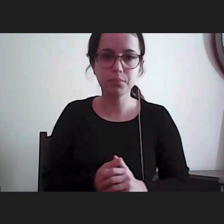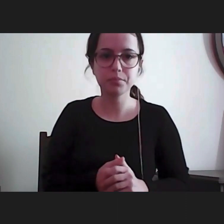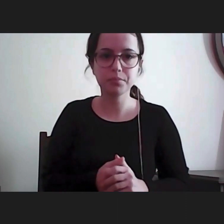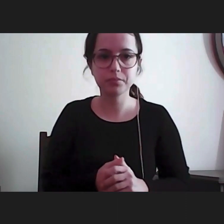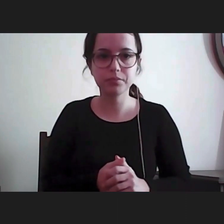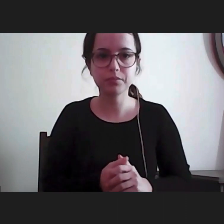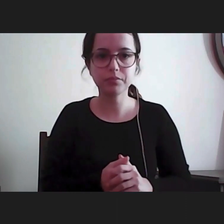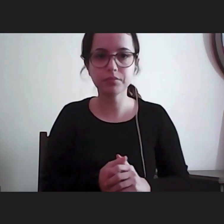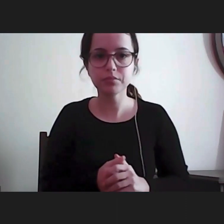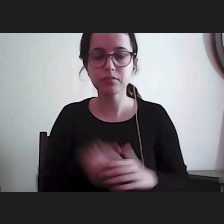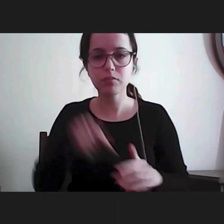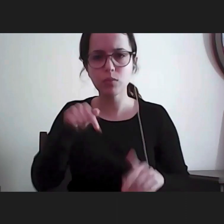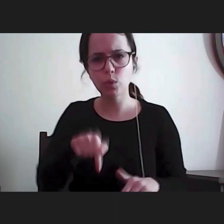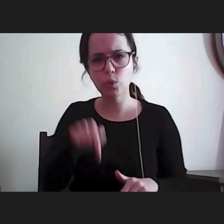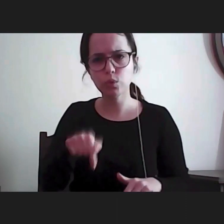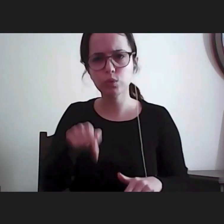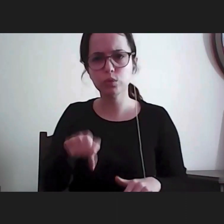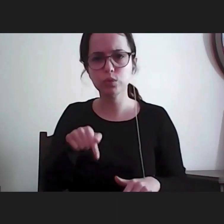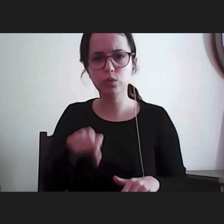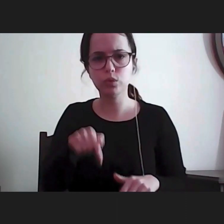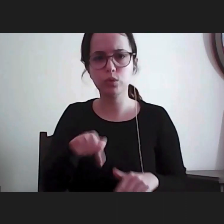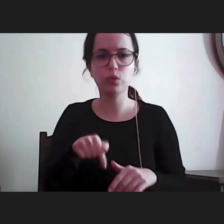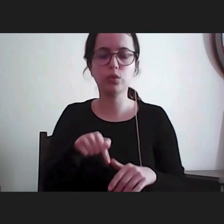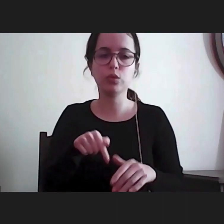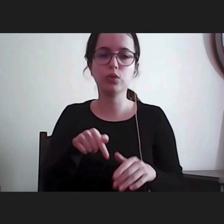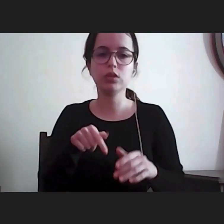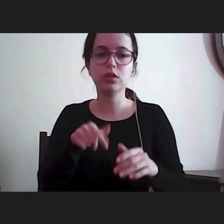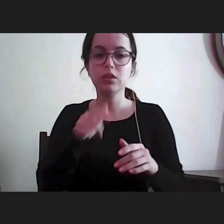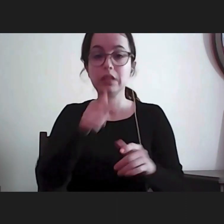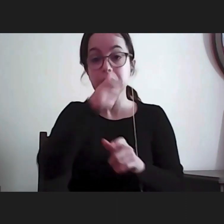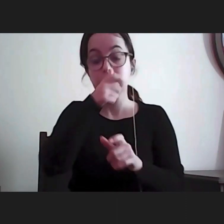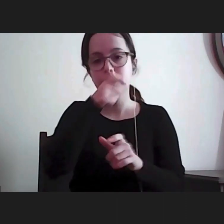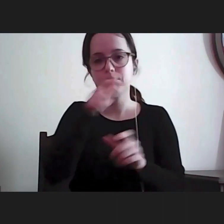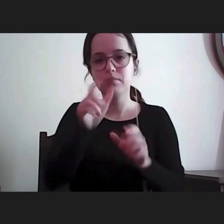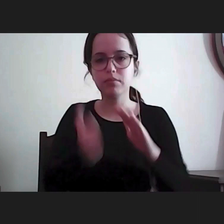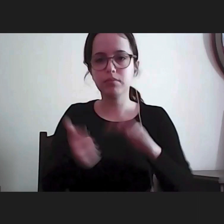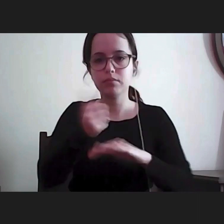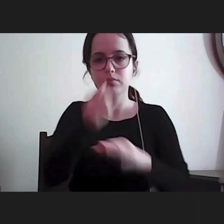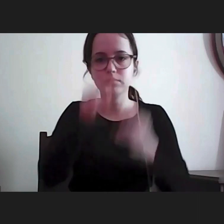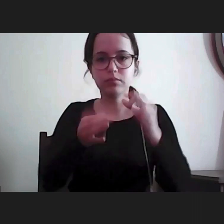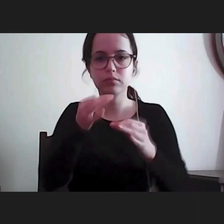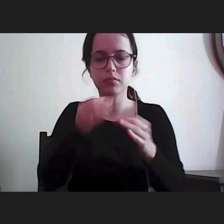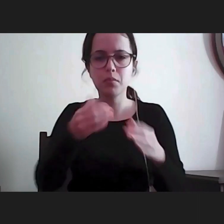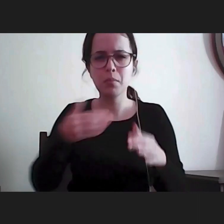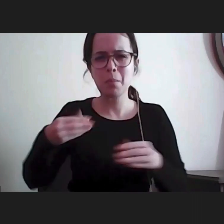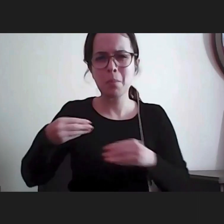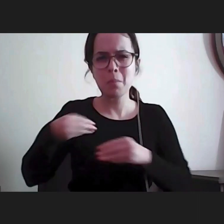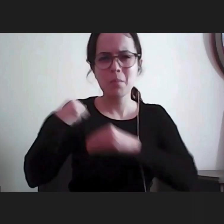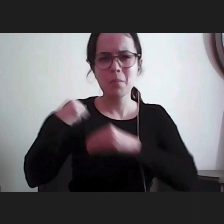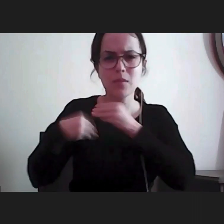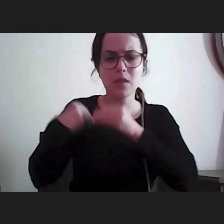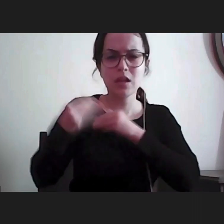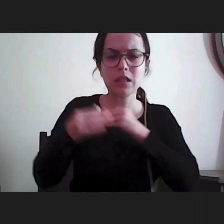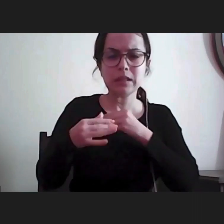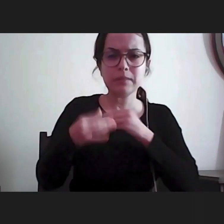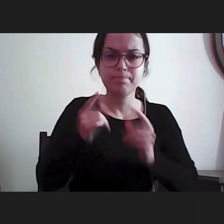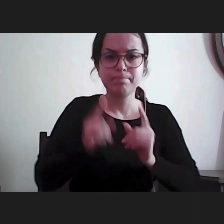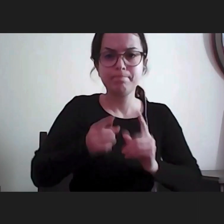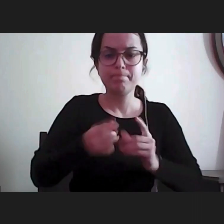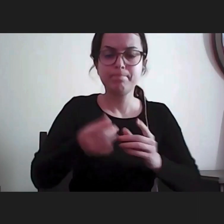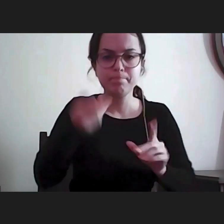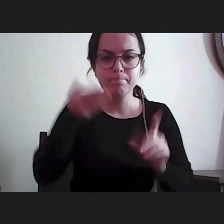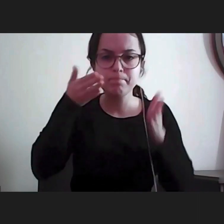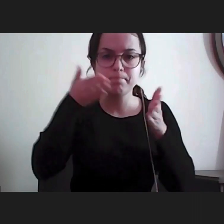explorada, hoje, em sede de direitos humanos, com o que é que a Provedoria está especialmente preocupada? Ainda assim, ao encontro do